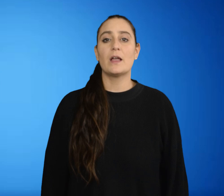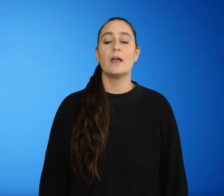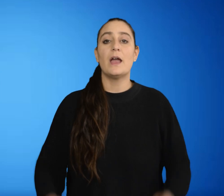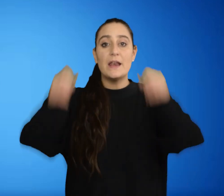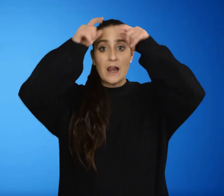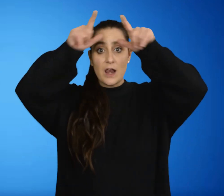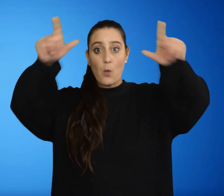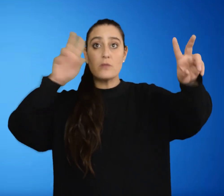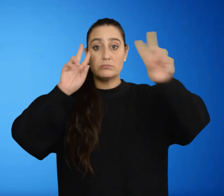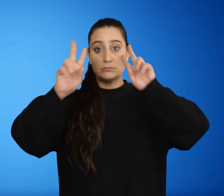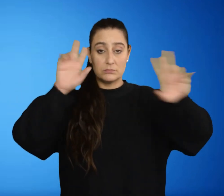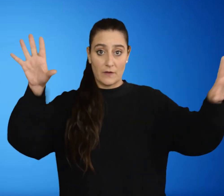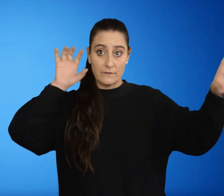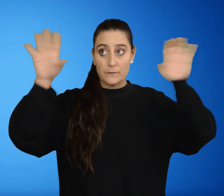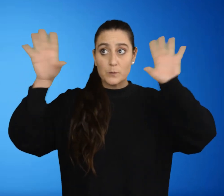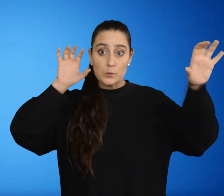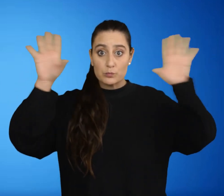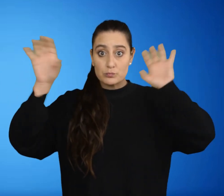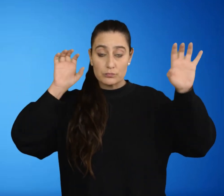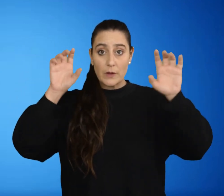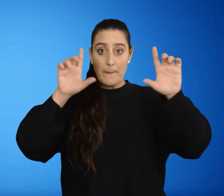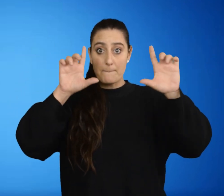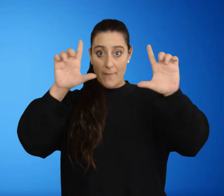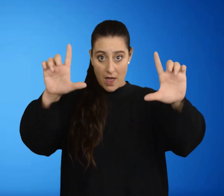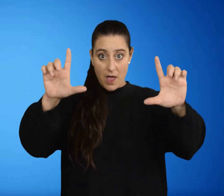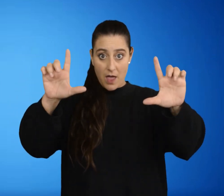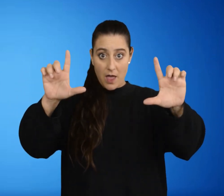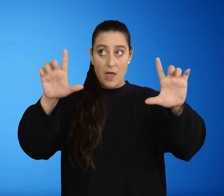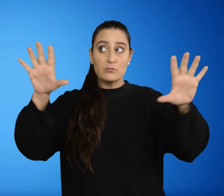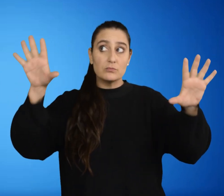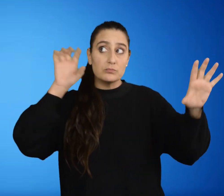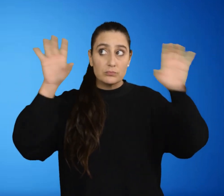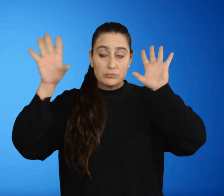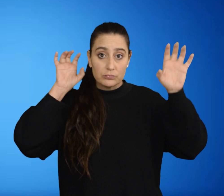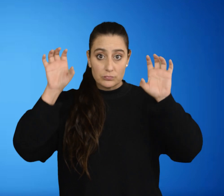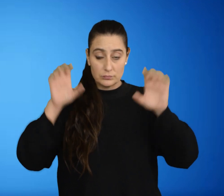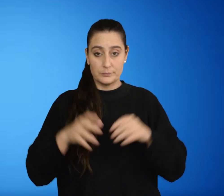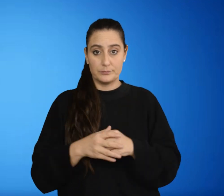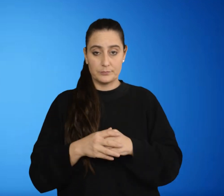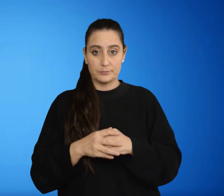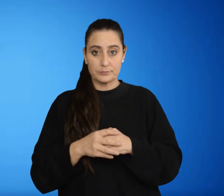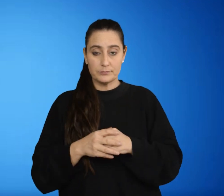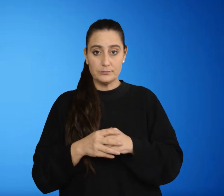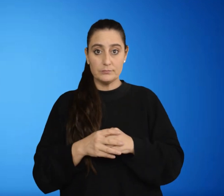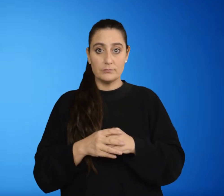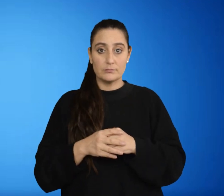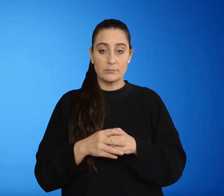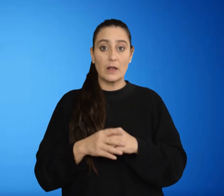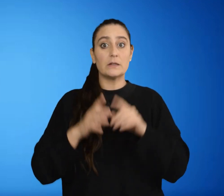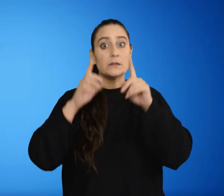En el lenguaje audiovisual los signos usados son imágenes visuales y auditivas, pero en